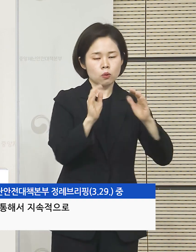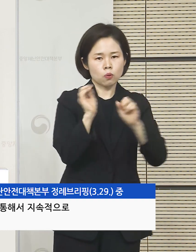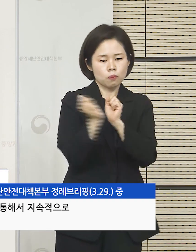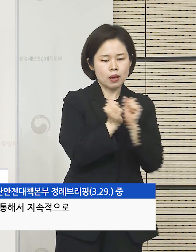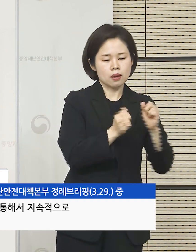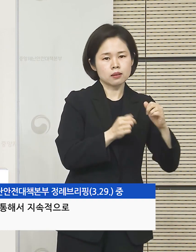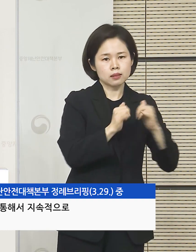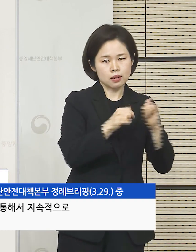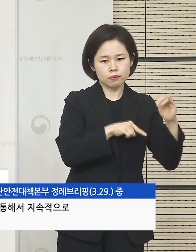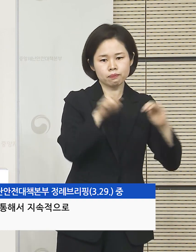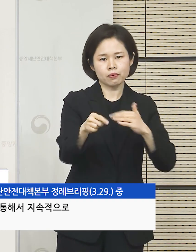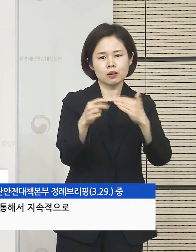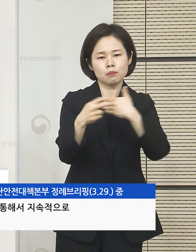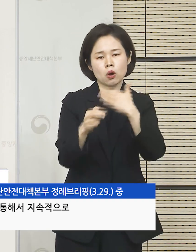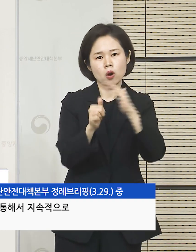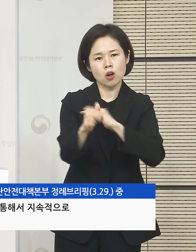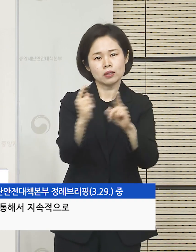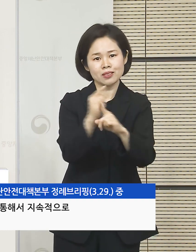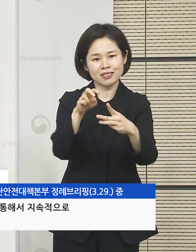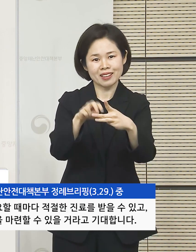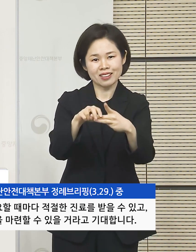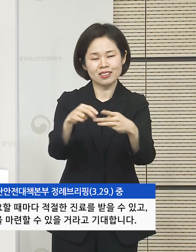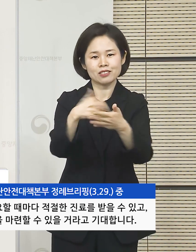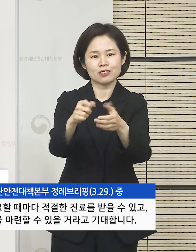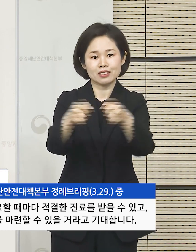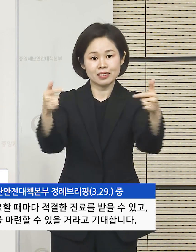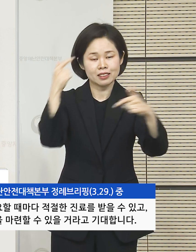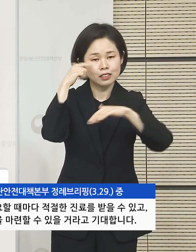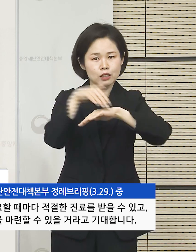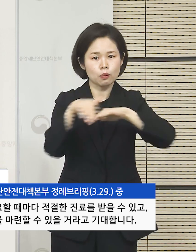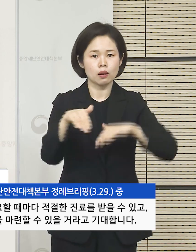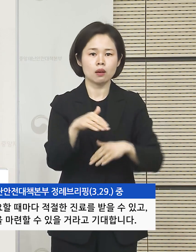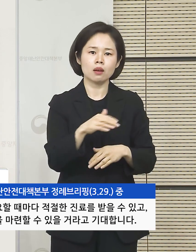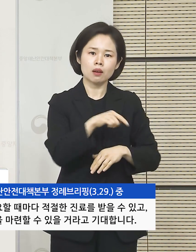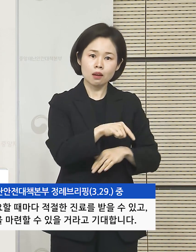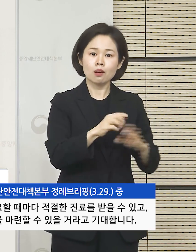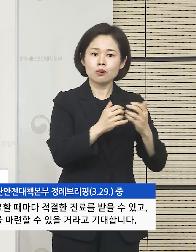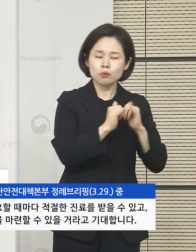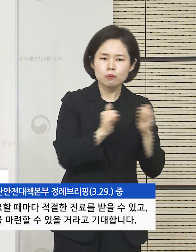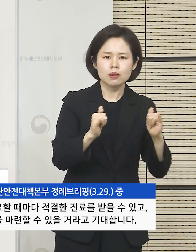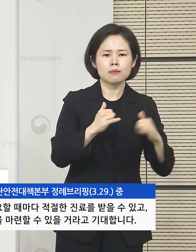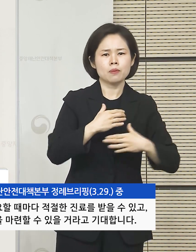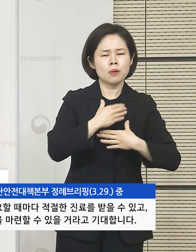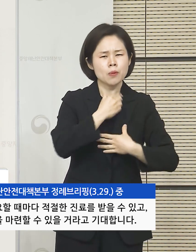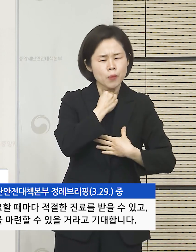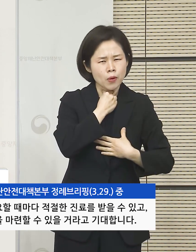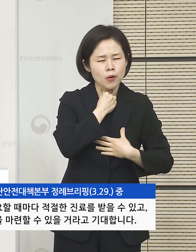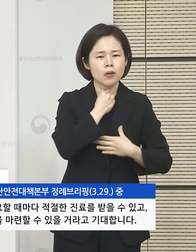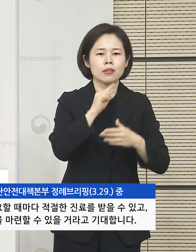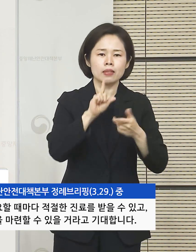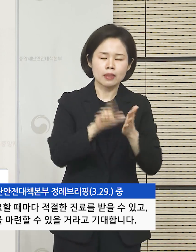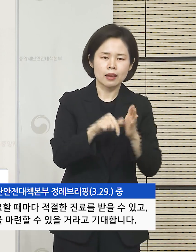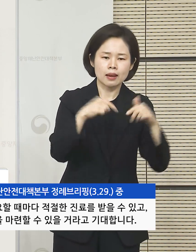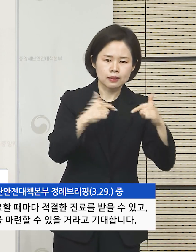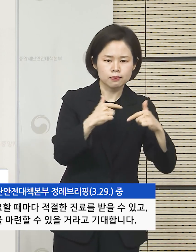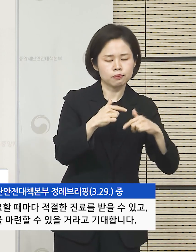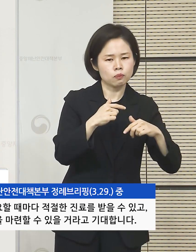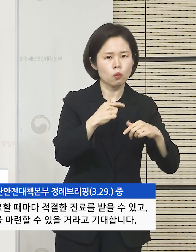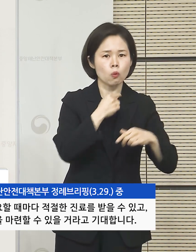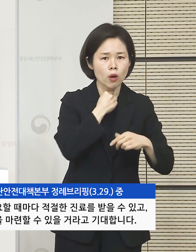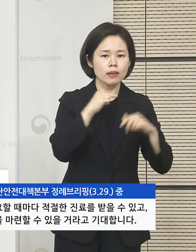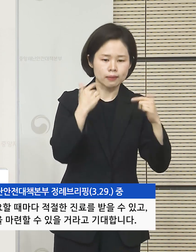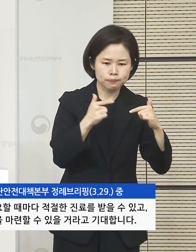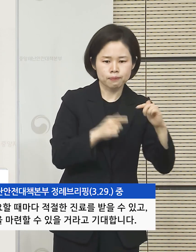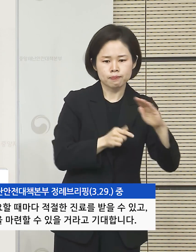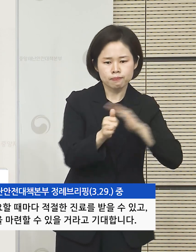외래진료센터를 확충해 나가도록 하겠습니다. 이를 통해서 국민들이 코로나가 확진된 경우에도 필요할 때마다